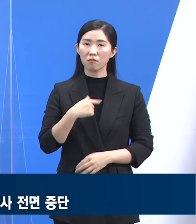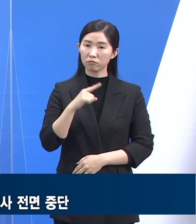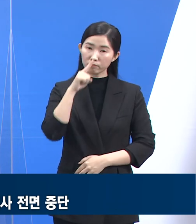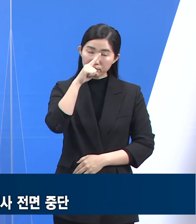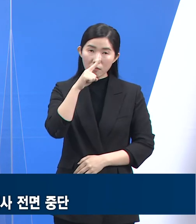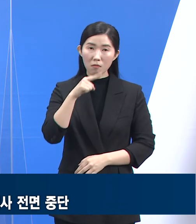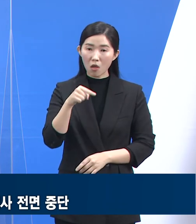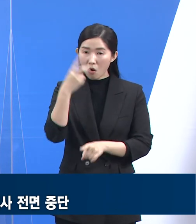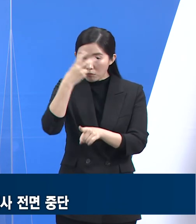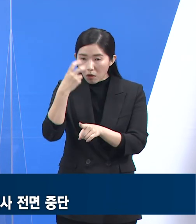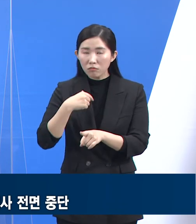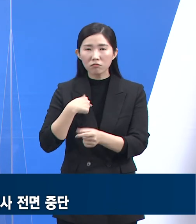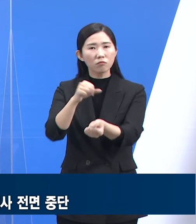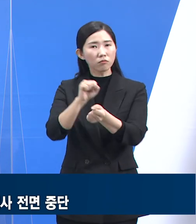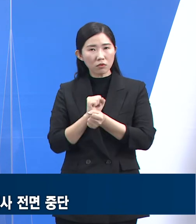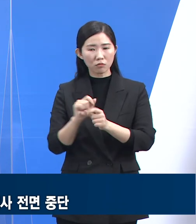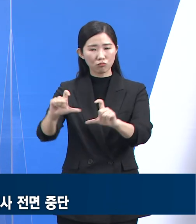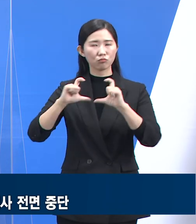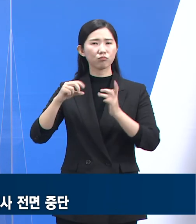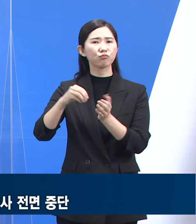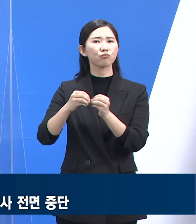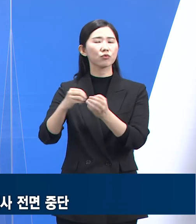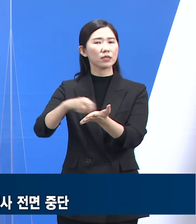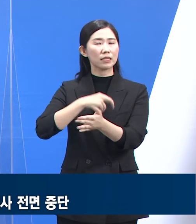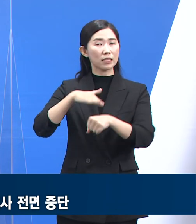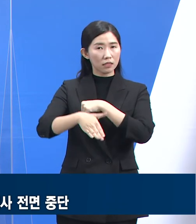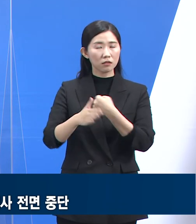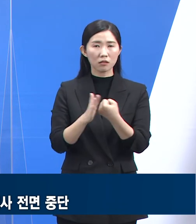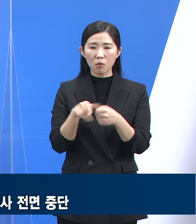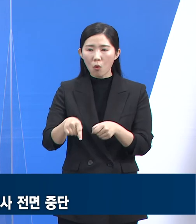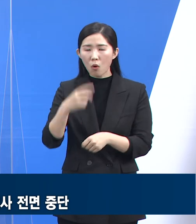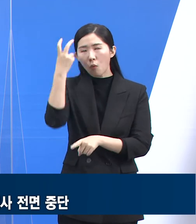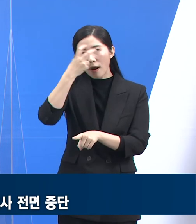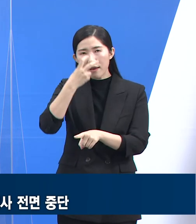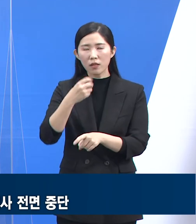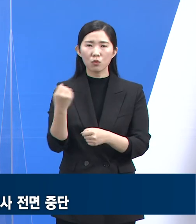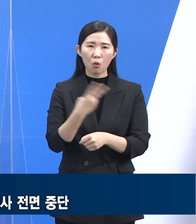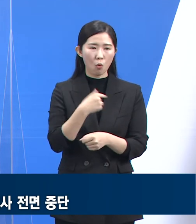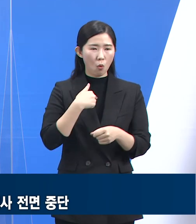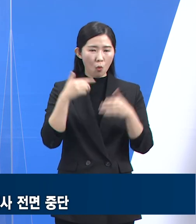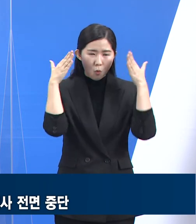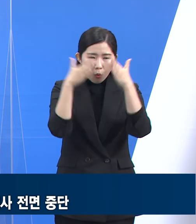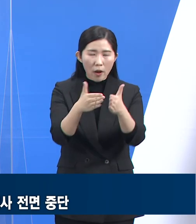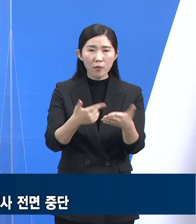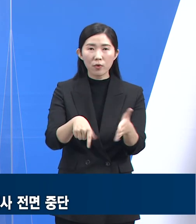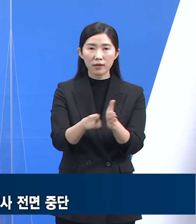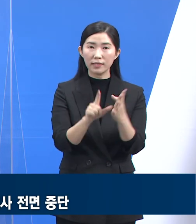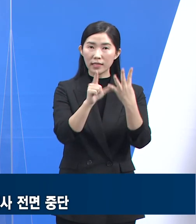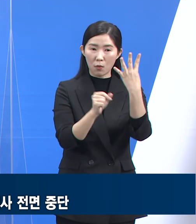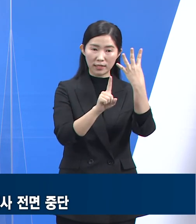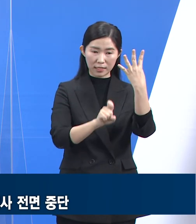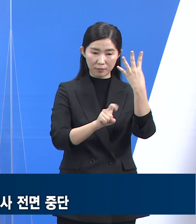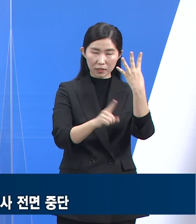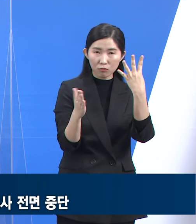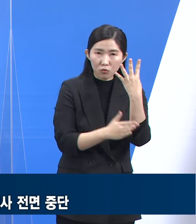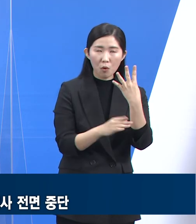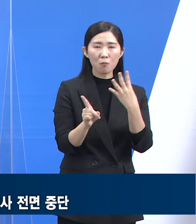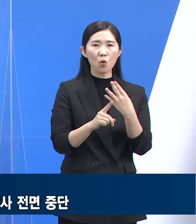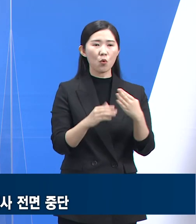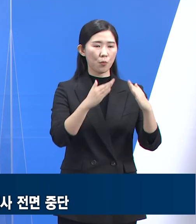동네병원 관리체계로의 전환, 고위원군 및 확진자 관리 집중을 위해 4월 11일부터 보건소 선별진료소와